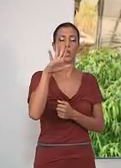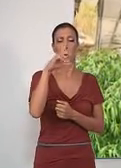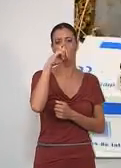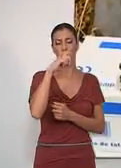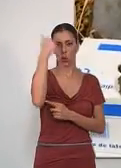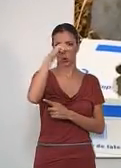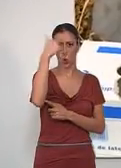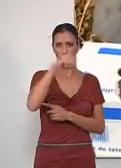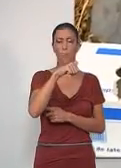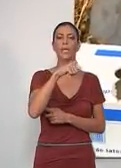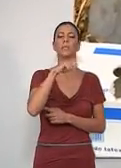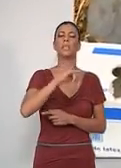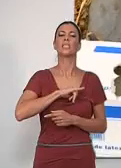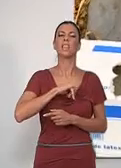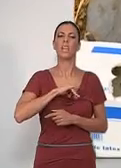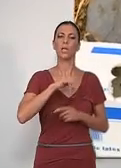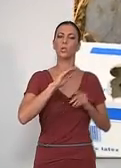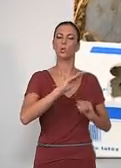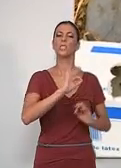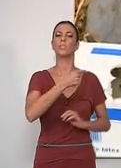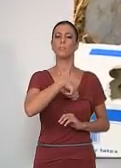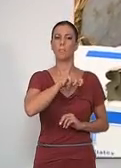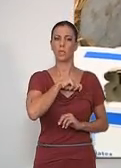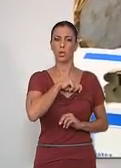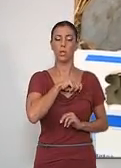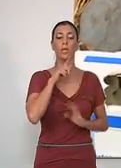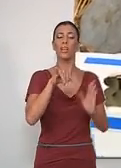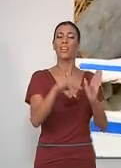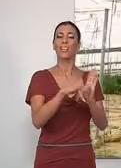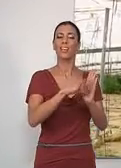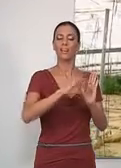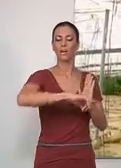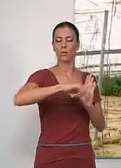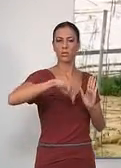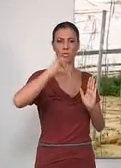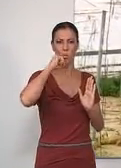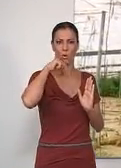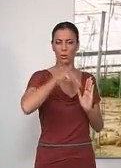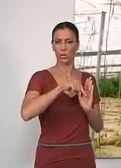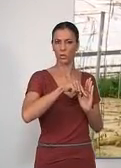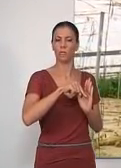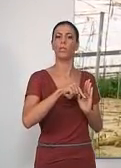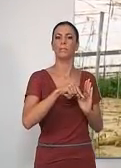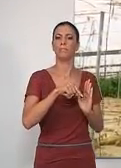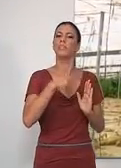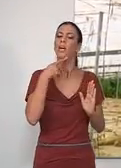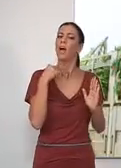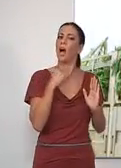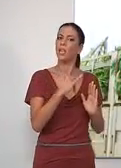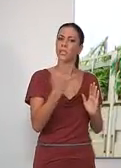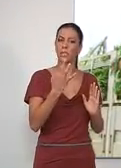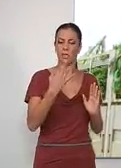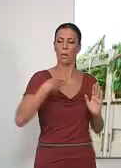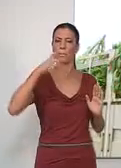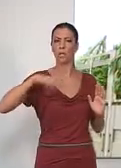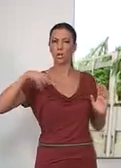años y de nacionalidad española. La policía localizó en una vivienda cerca de la costa de Motril de la que se emanaban